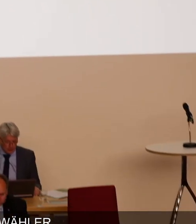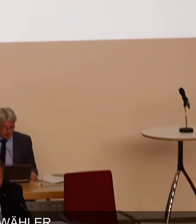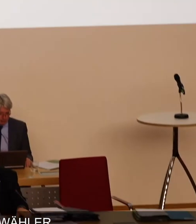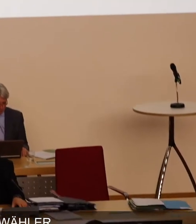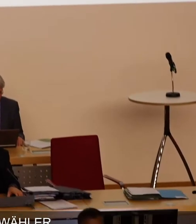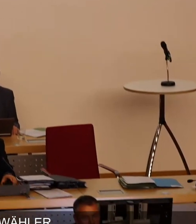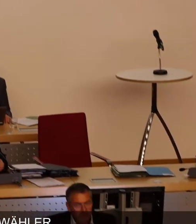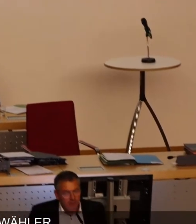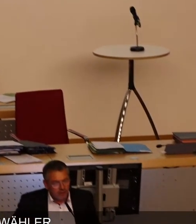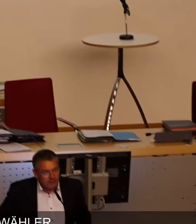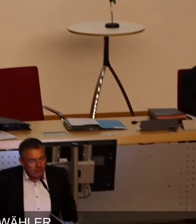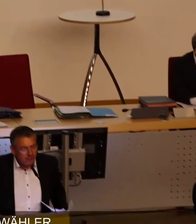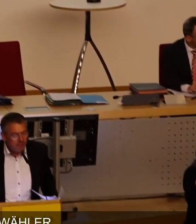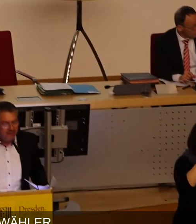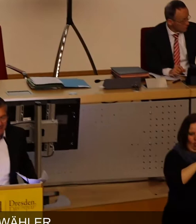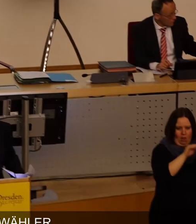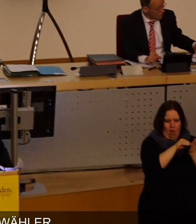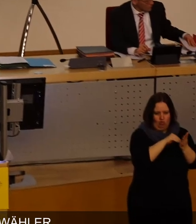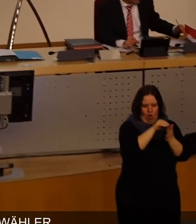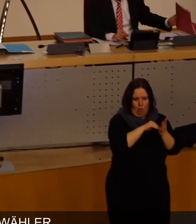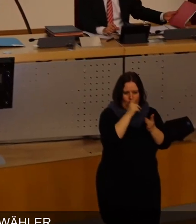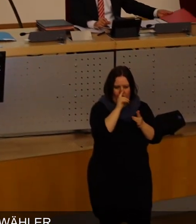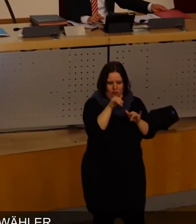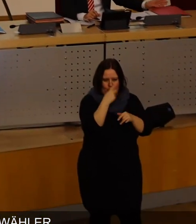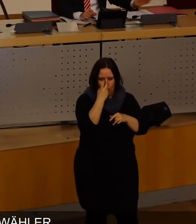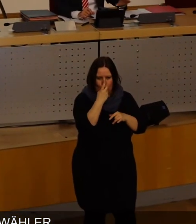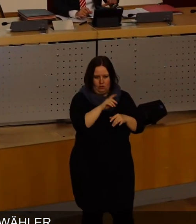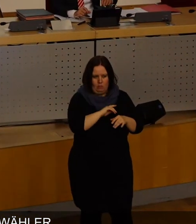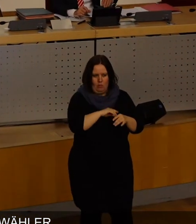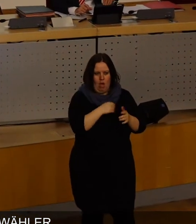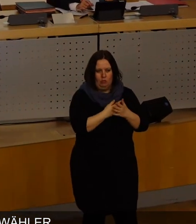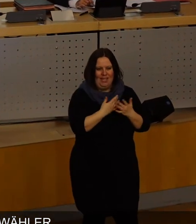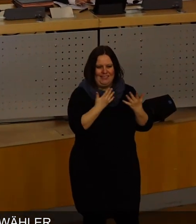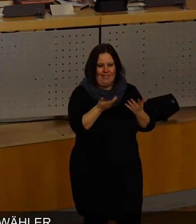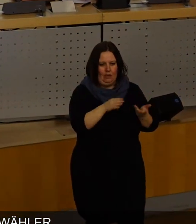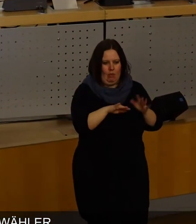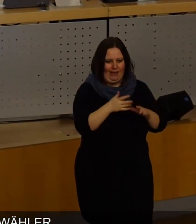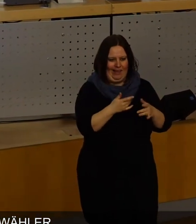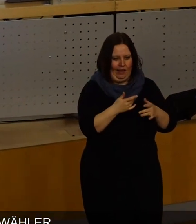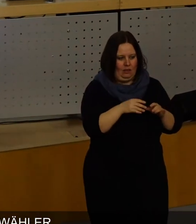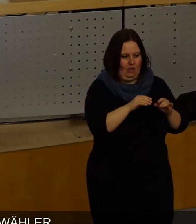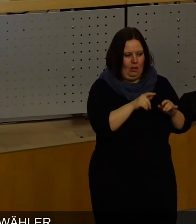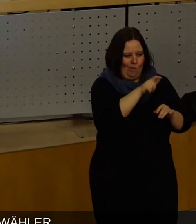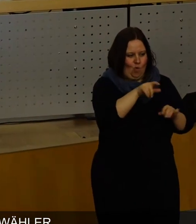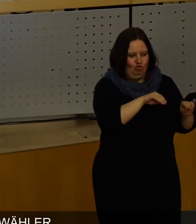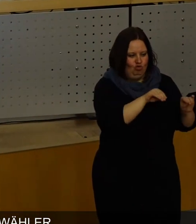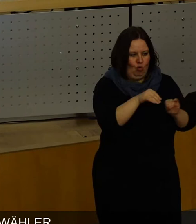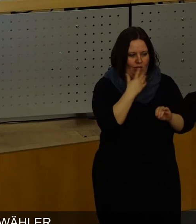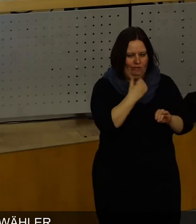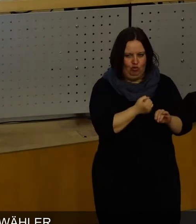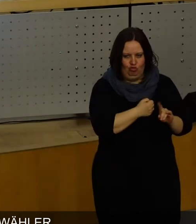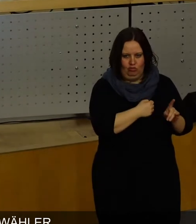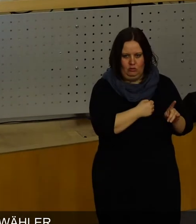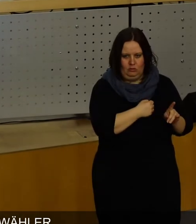Hermes, so werden die Stellen dort ausgeschrieben, wenn Sie in dem Fall, ich habe mal nachgeguckt, zehn Paketboten schulen wollen. Das